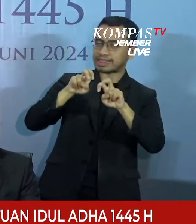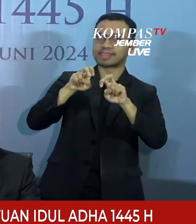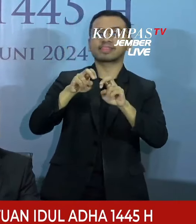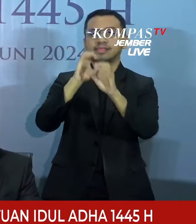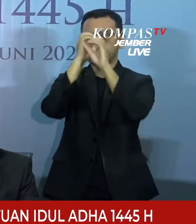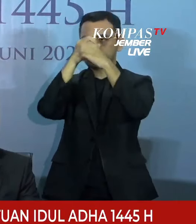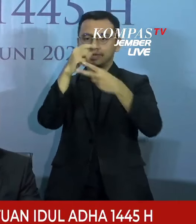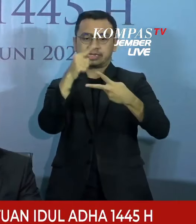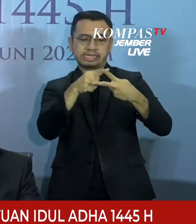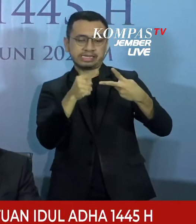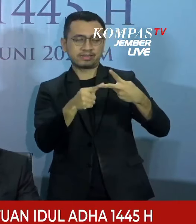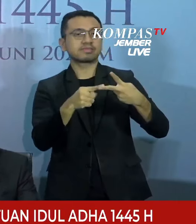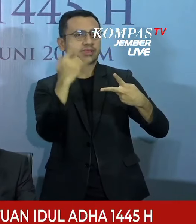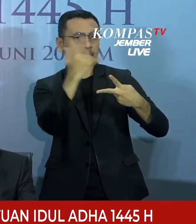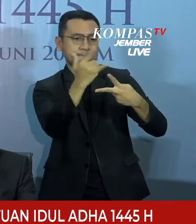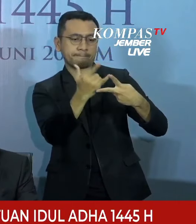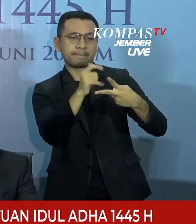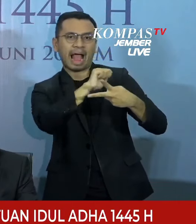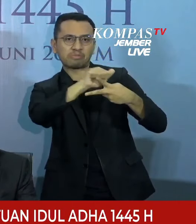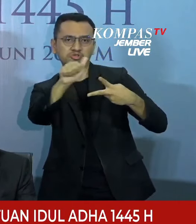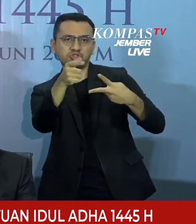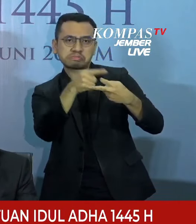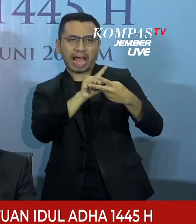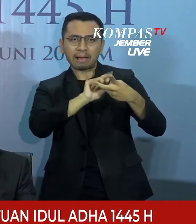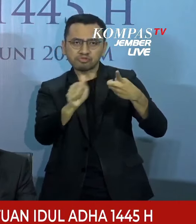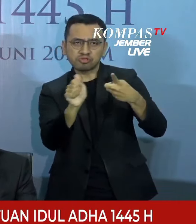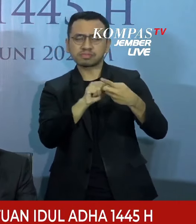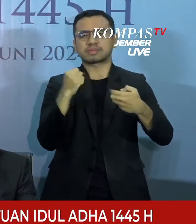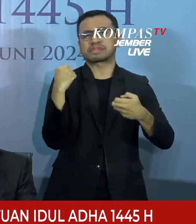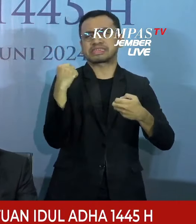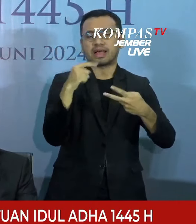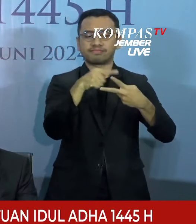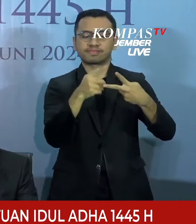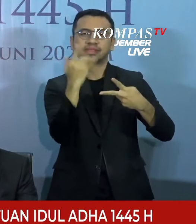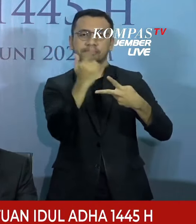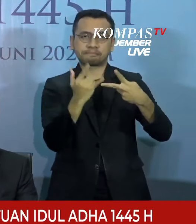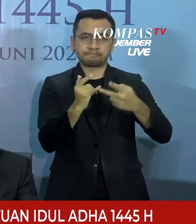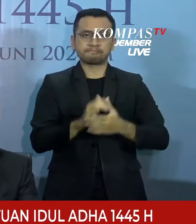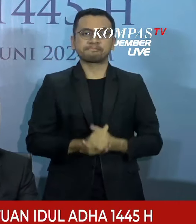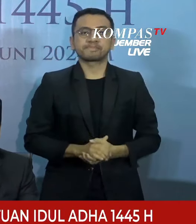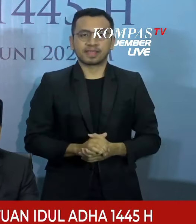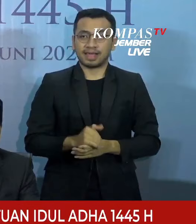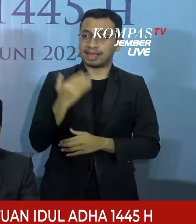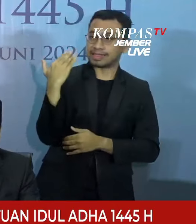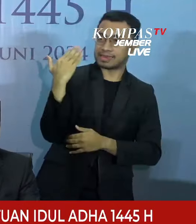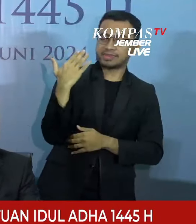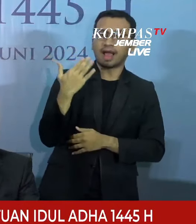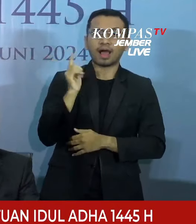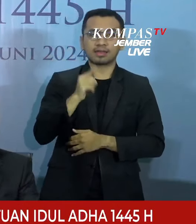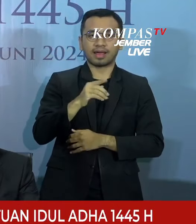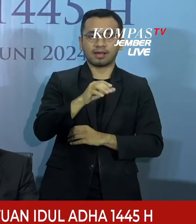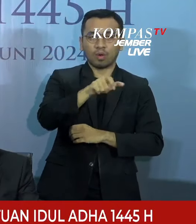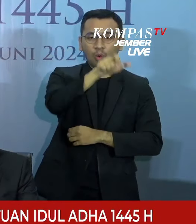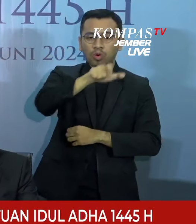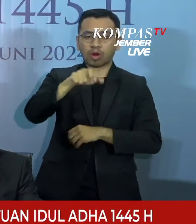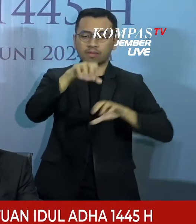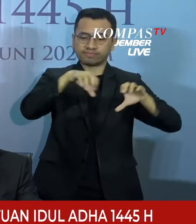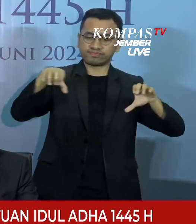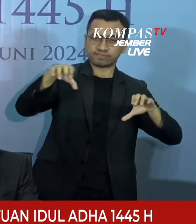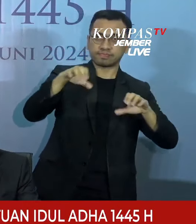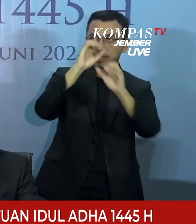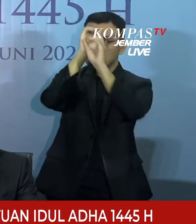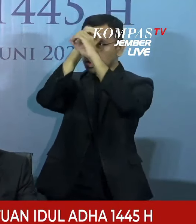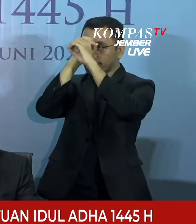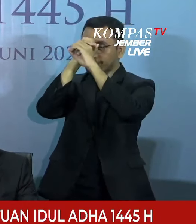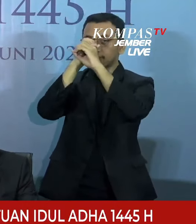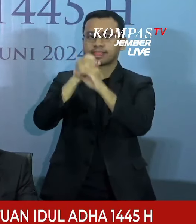Pada hari ini, informasi hitungan hisap telah dikonfirmasi dengan laporan rukyat dan petugas-petugas Kementerian